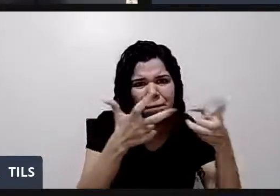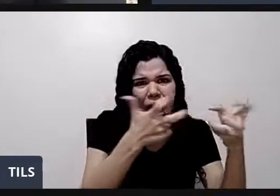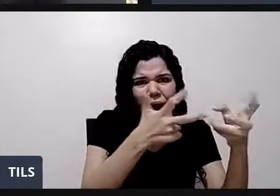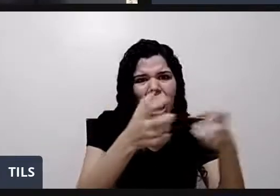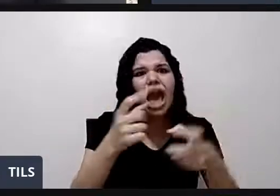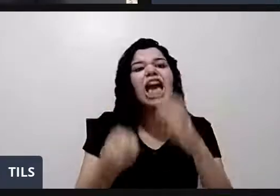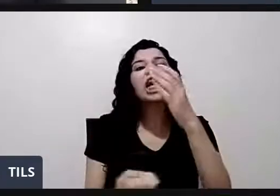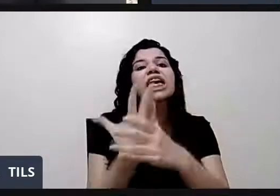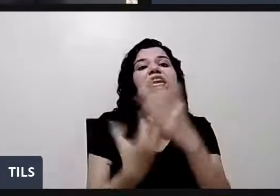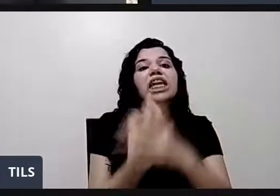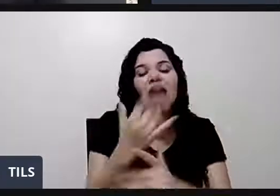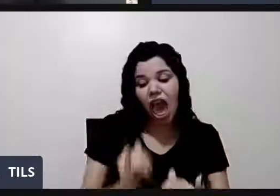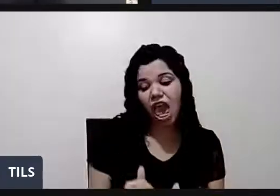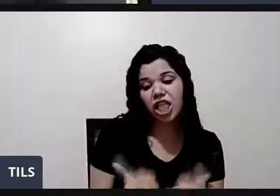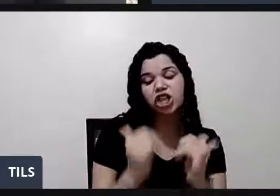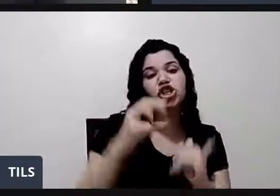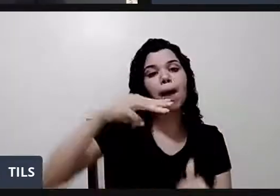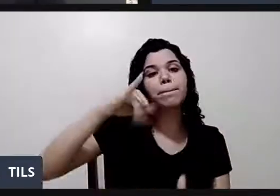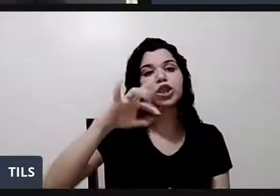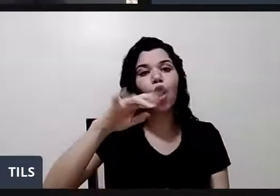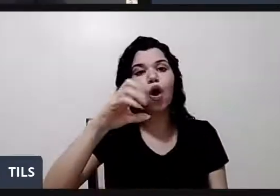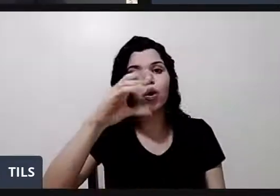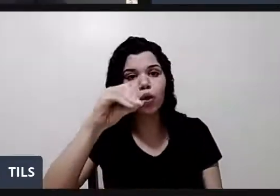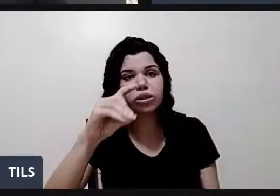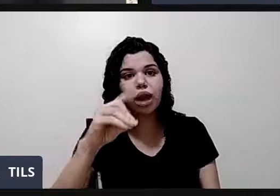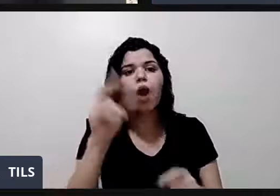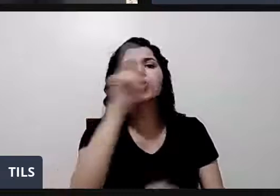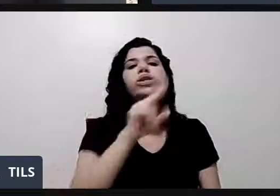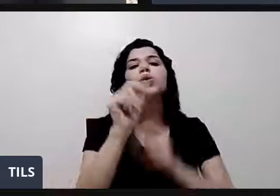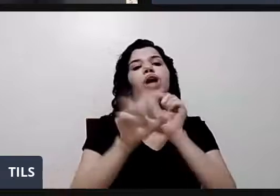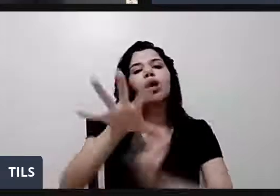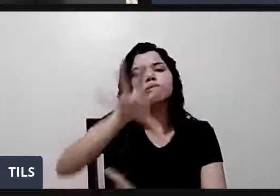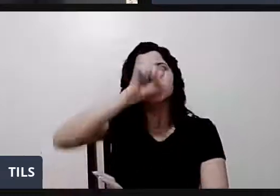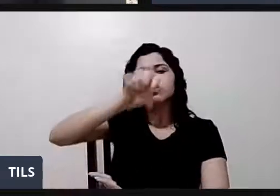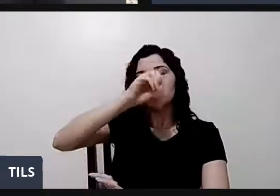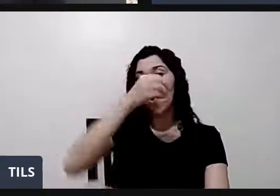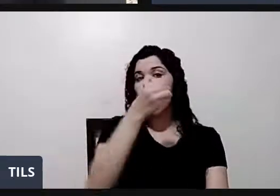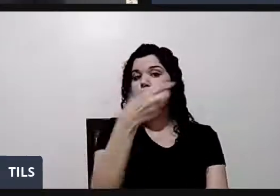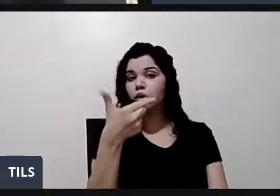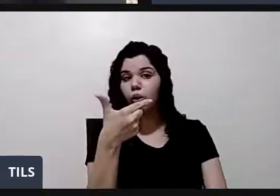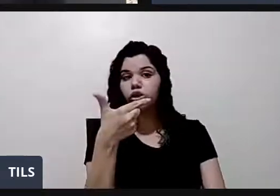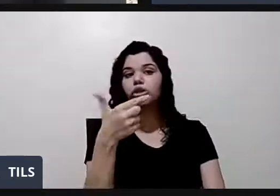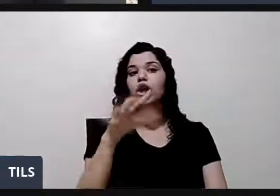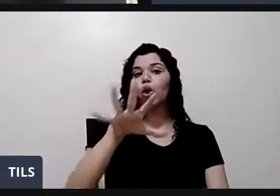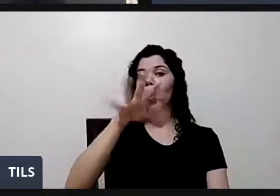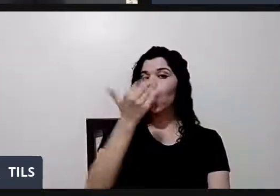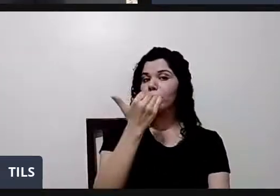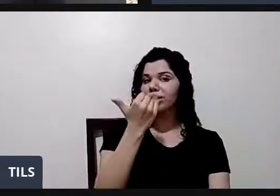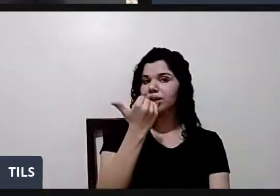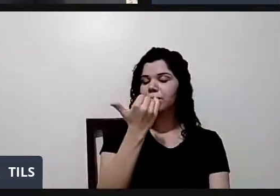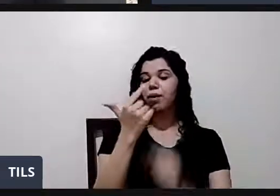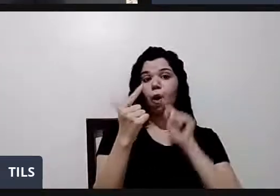energia usando oxigênio e comida. O oxigênio entra nas células.